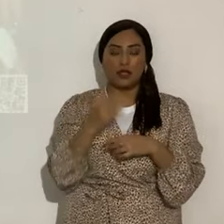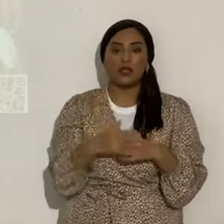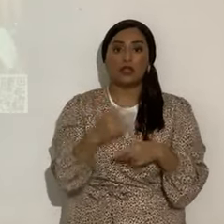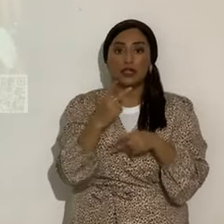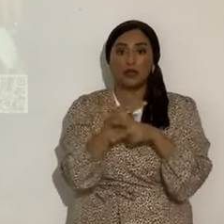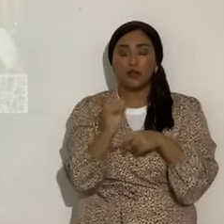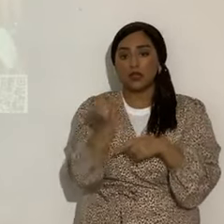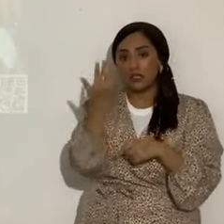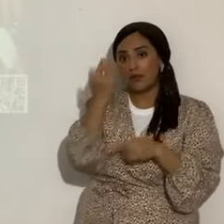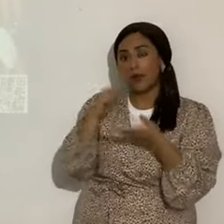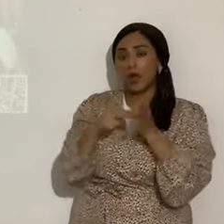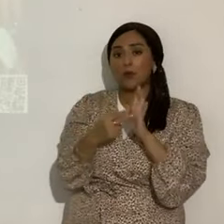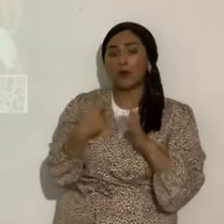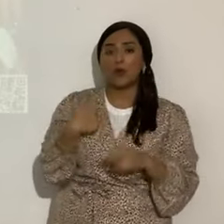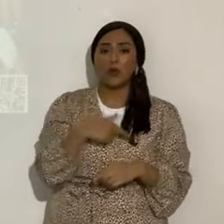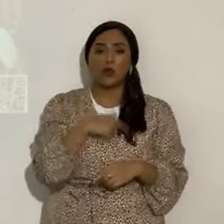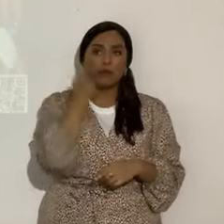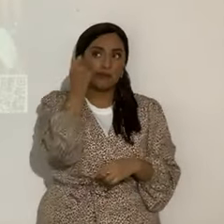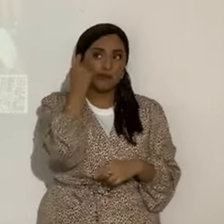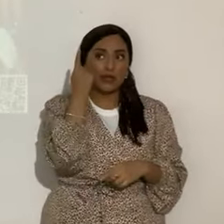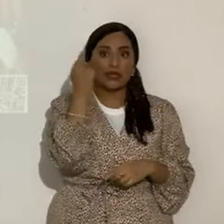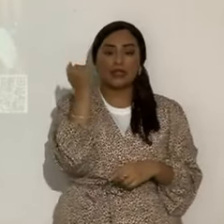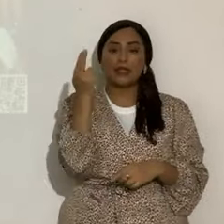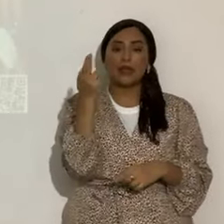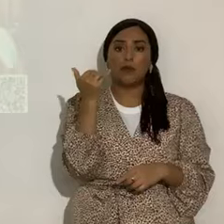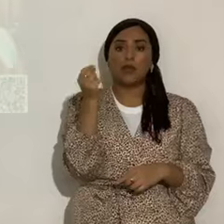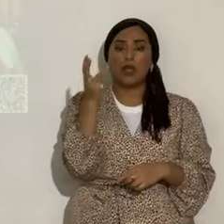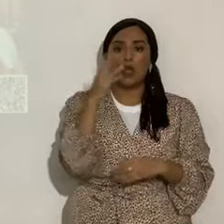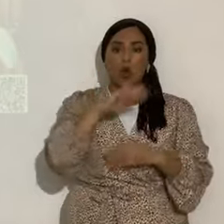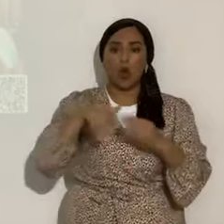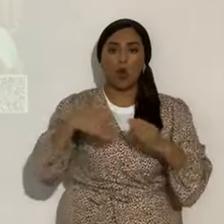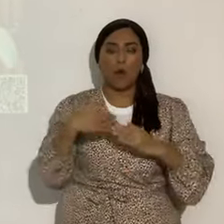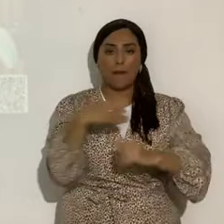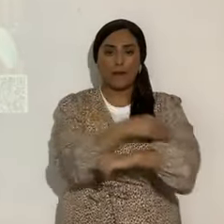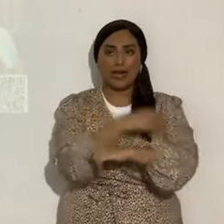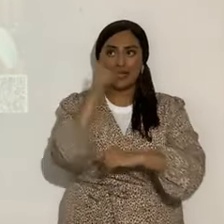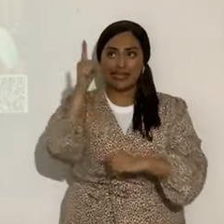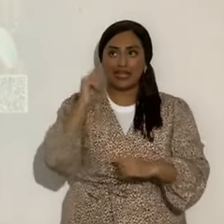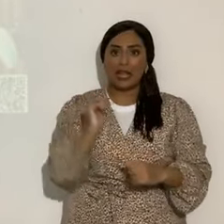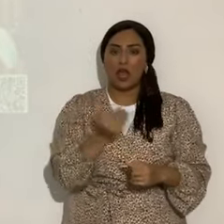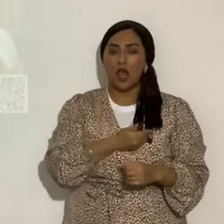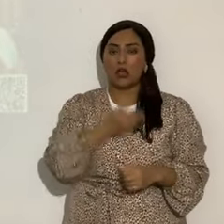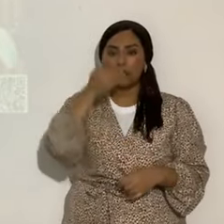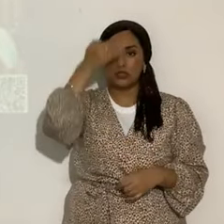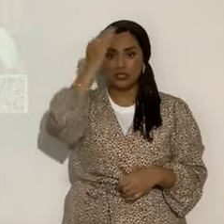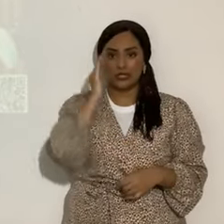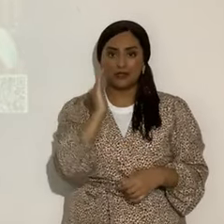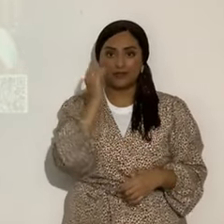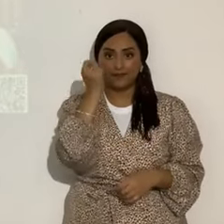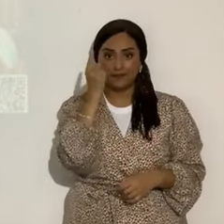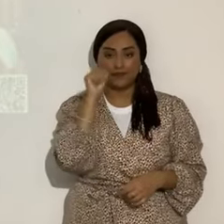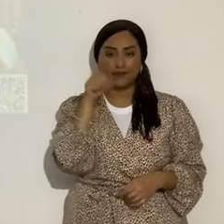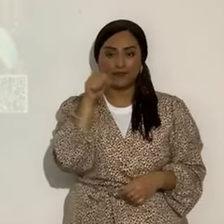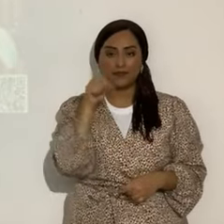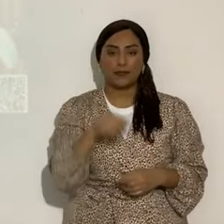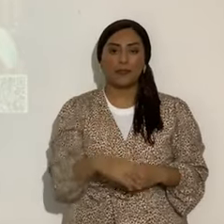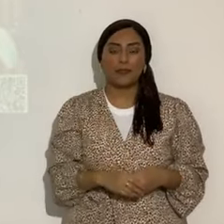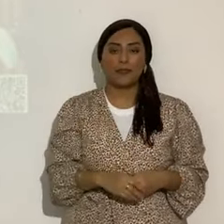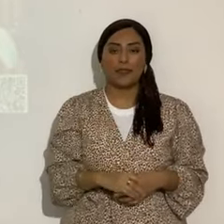quiere decir que reconocemos que Yahweh, quien es Yahshua, es el Todopoderoso y es nuestro Dios, nuestro Elohim. Elohim Sheli, en el caso